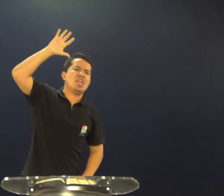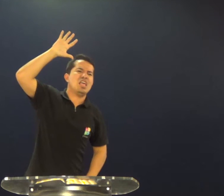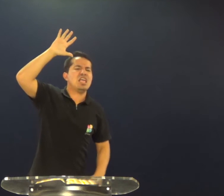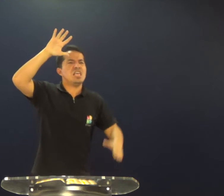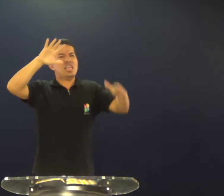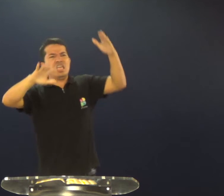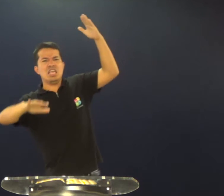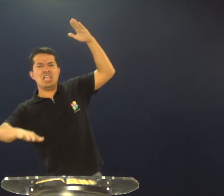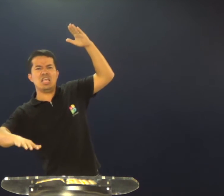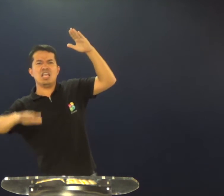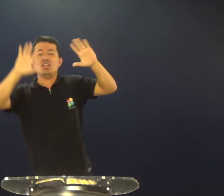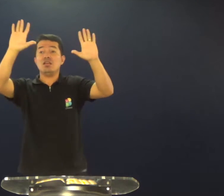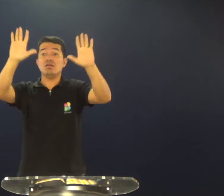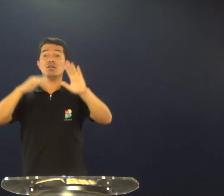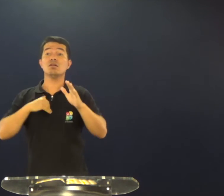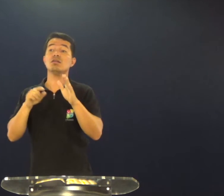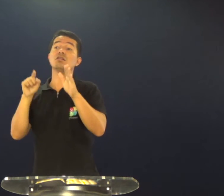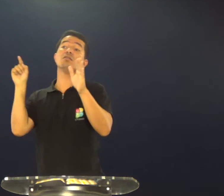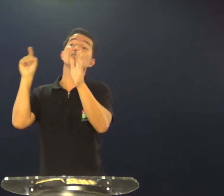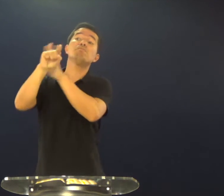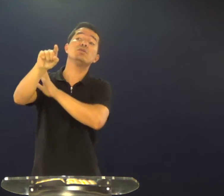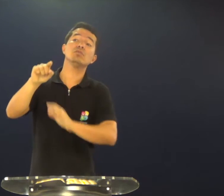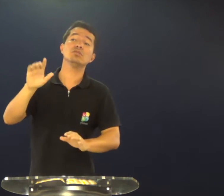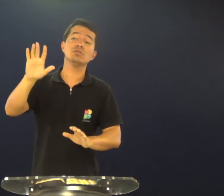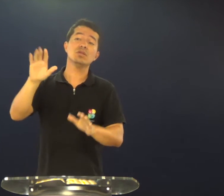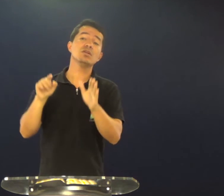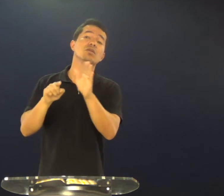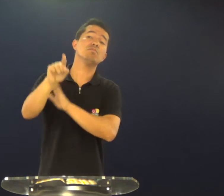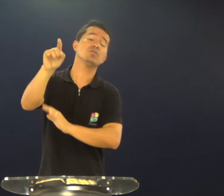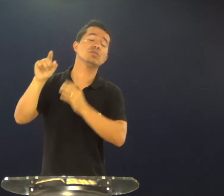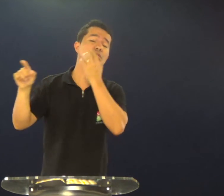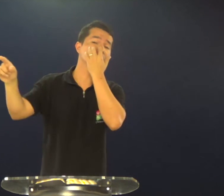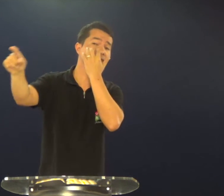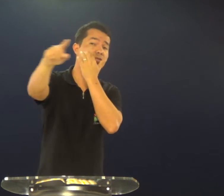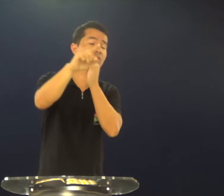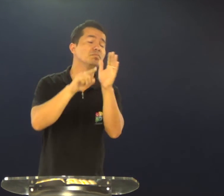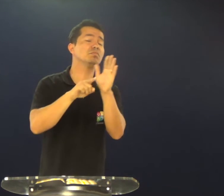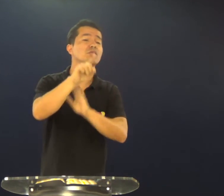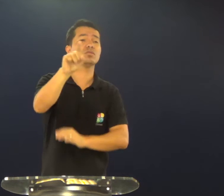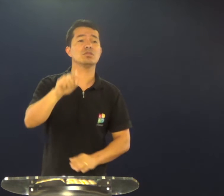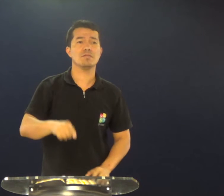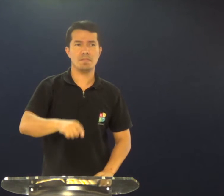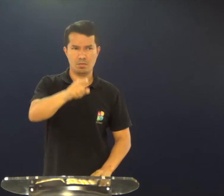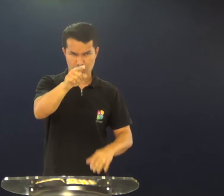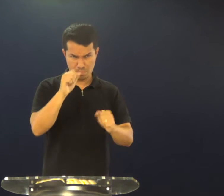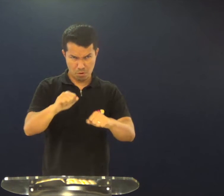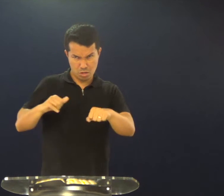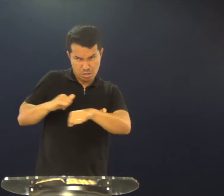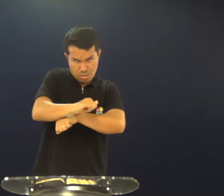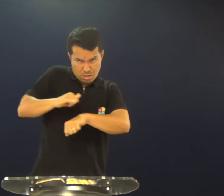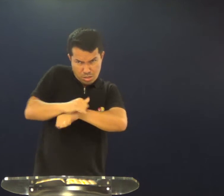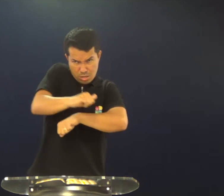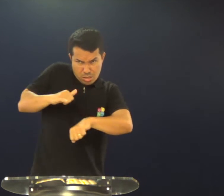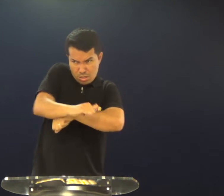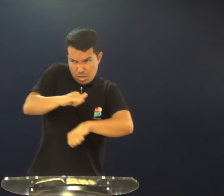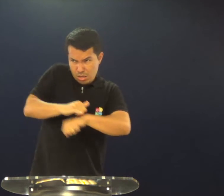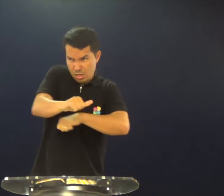às vezes eu vou, às vezes eu vou à igreja, deixa eu te perguntar, você pode